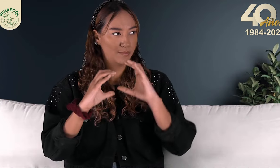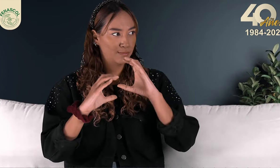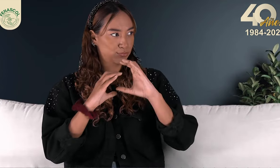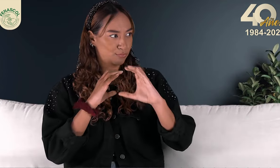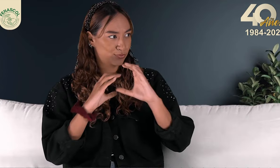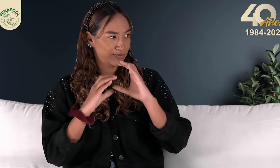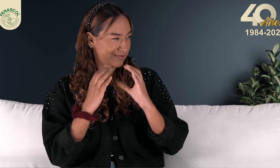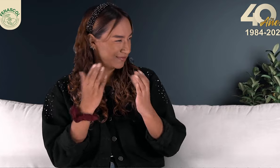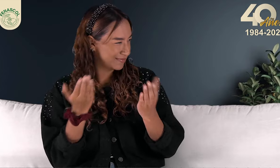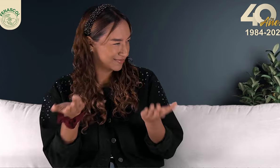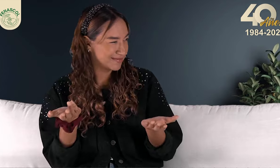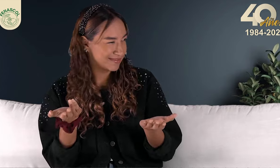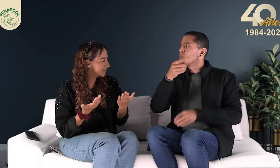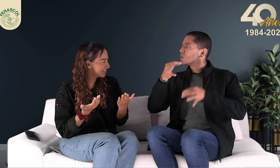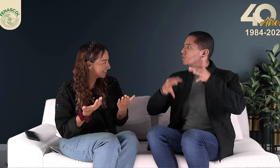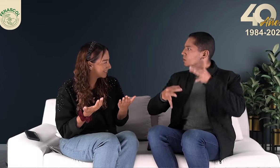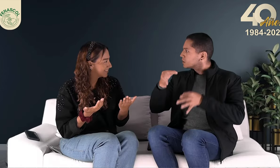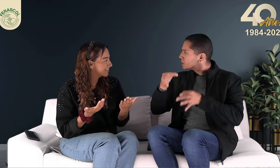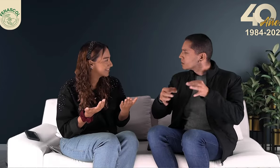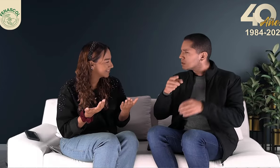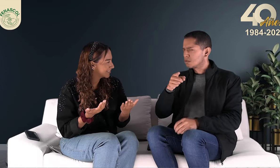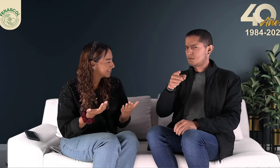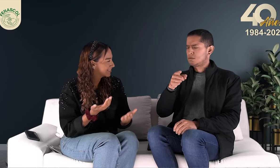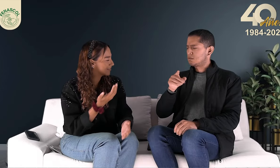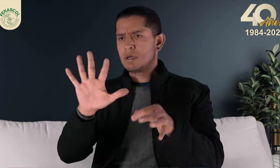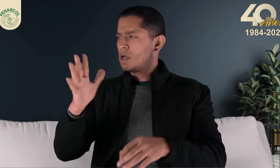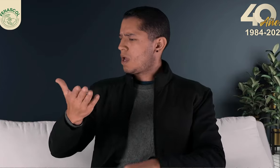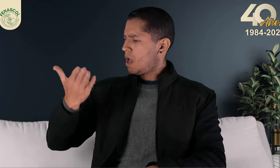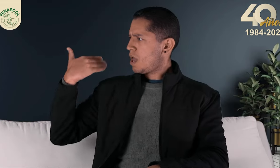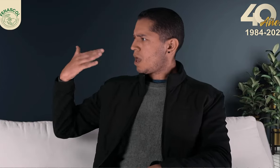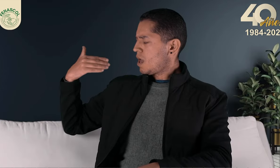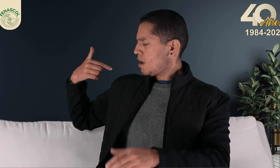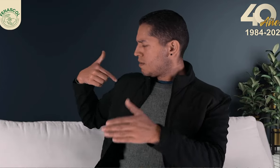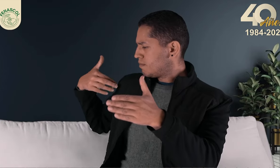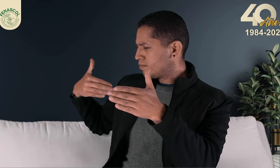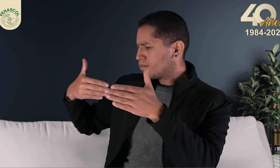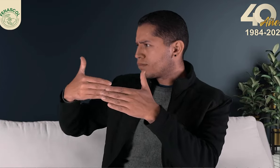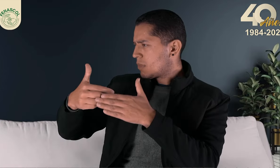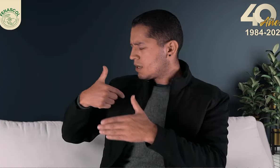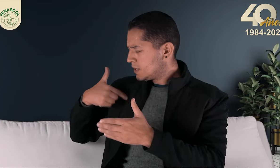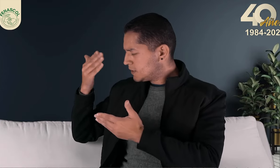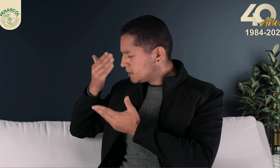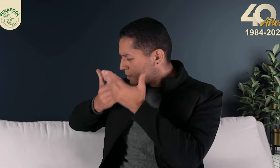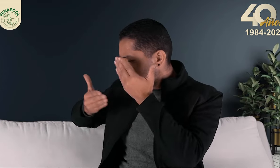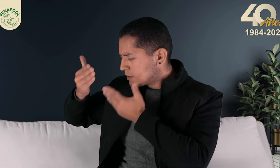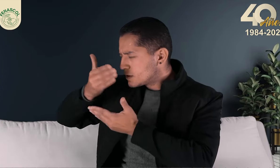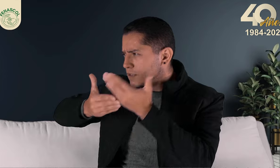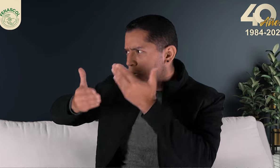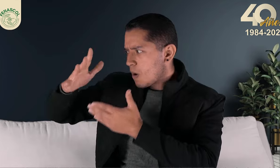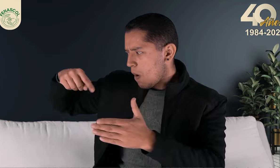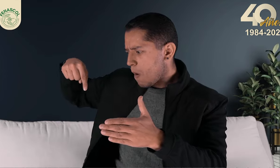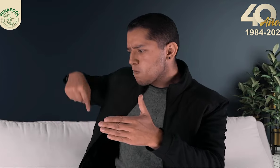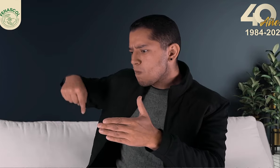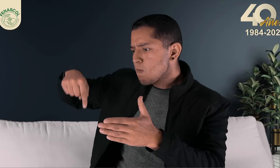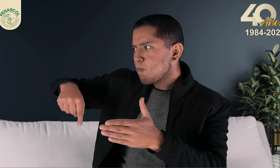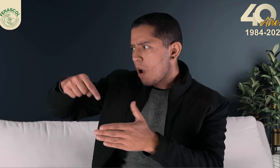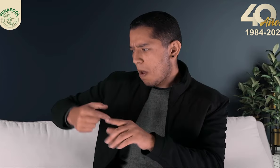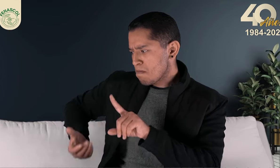Comunicación justicia Y hay que analizar qué se ha conseguido con el pasar de los años. Voy a